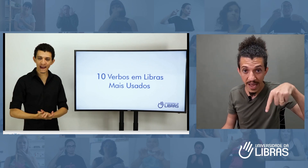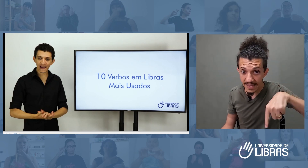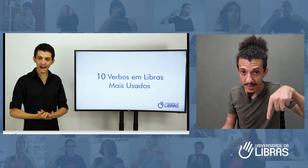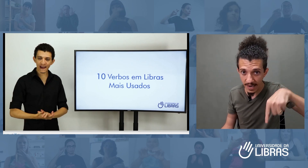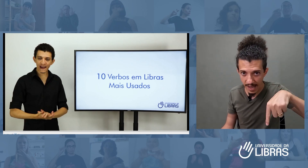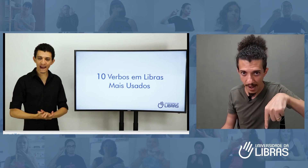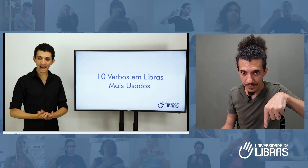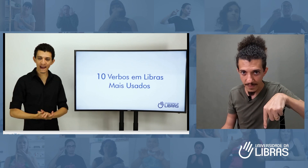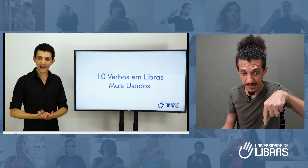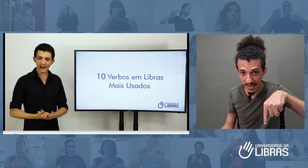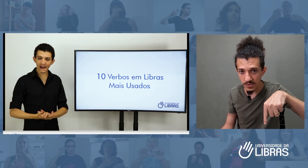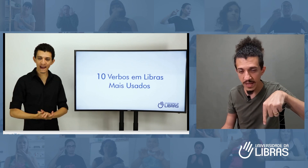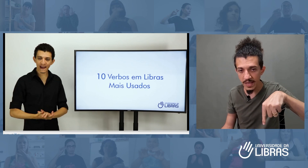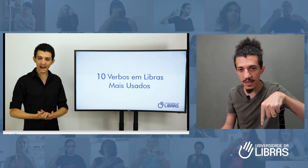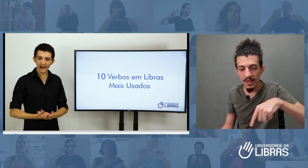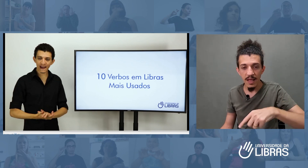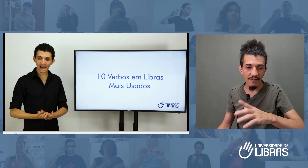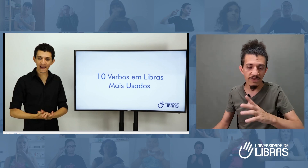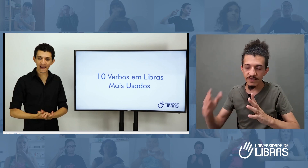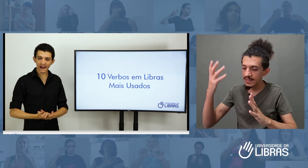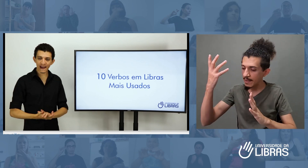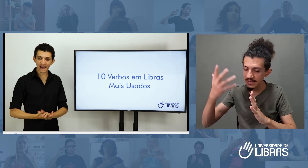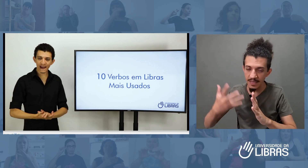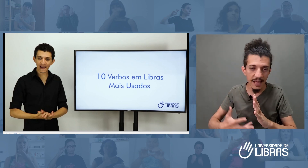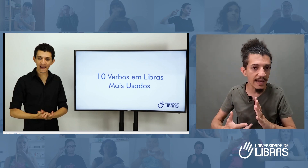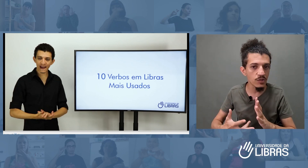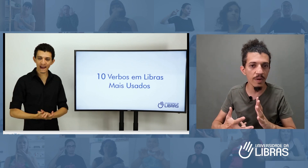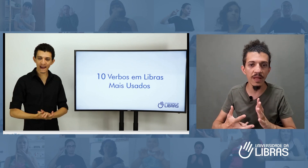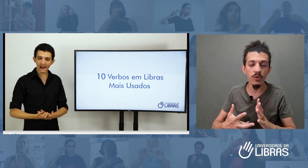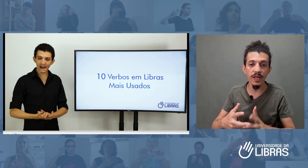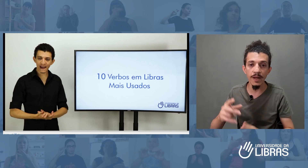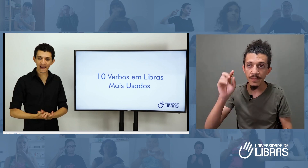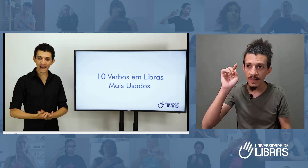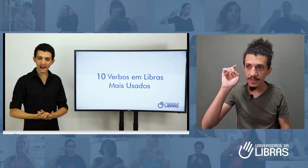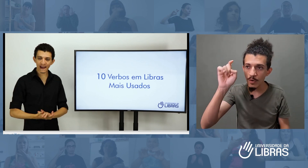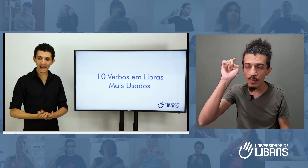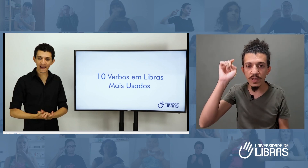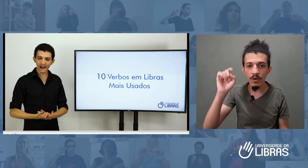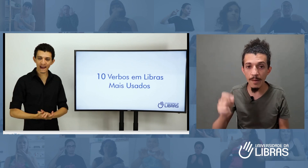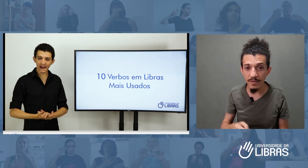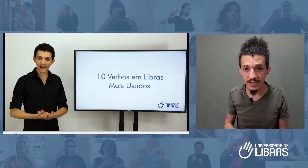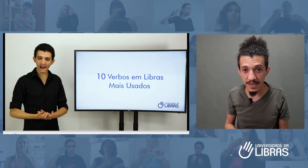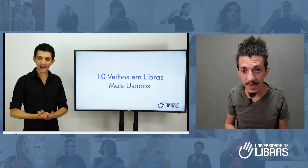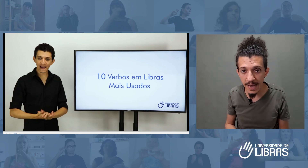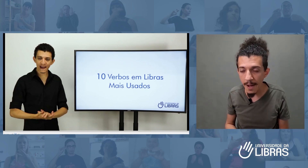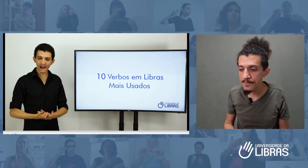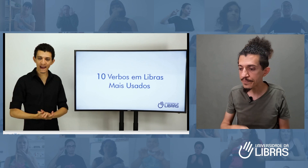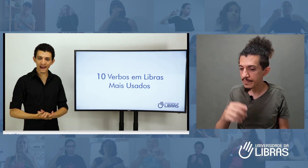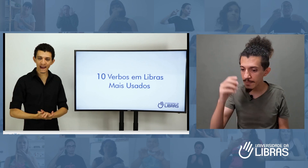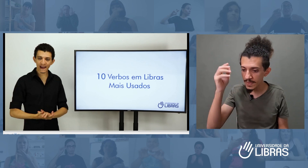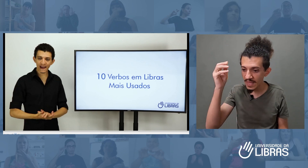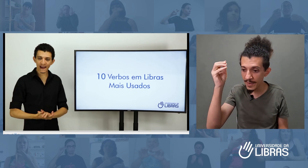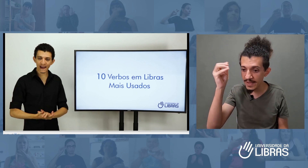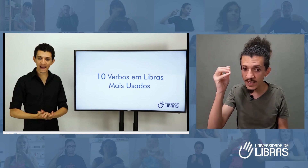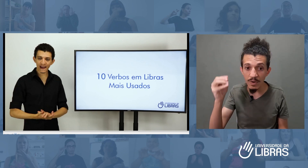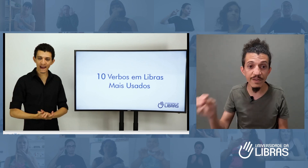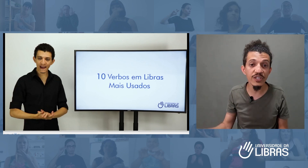Entra lá, acessa o link, lá você vai ter mais detalhes sobre a mentoria. E tem um botão lá para você clicar e preencher uma ficha de